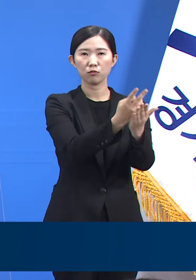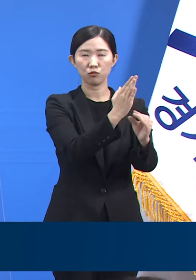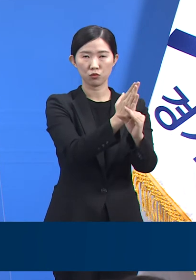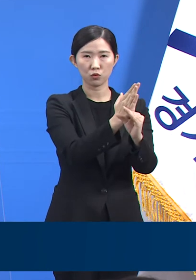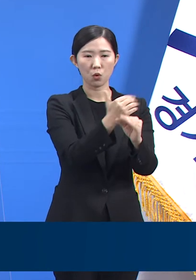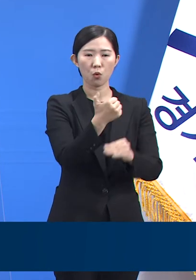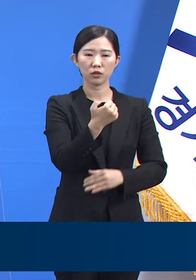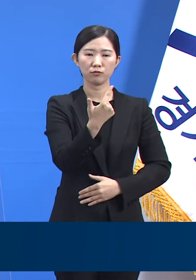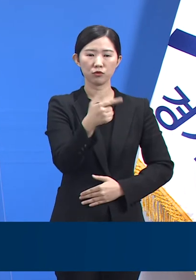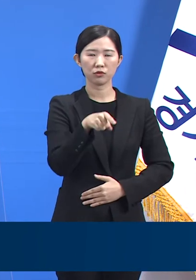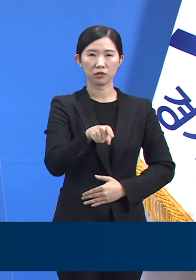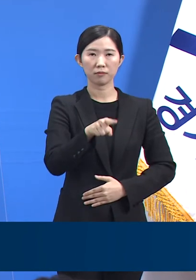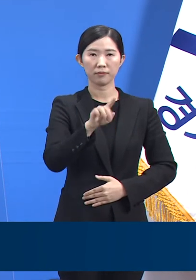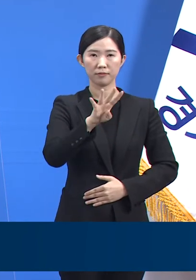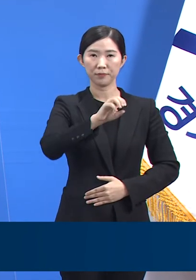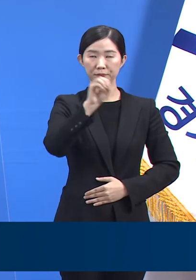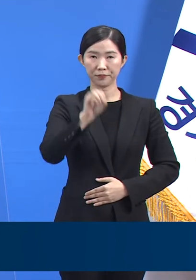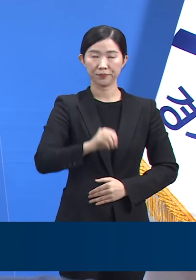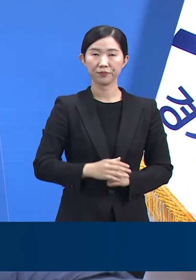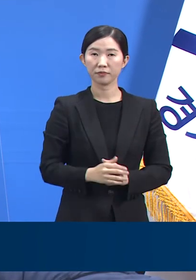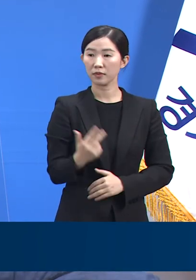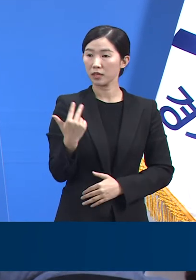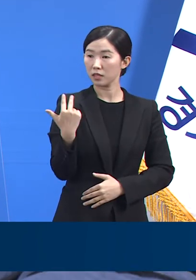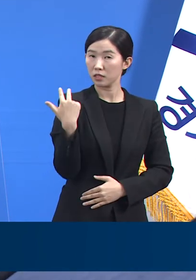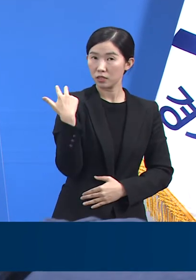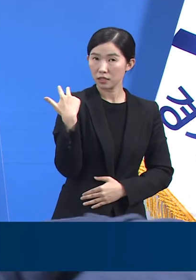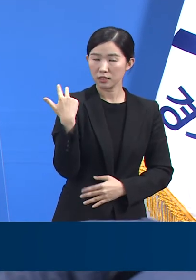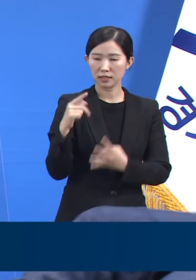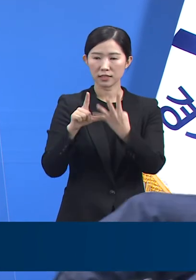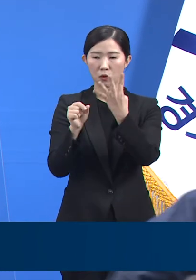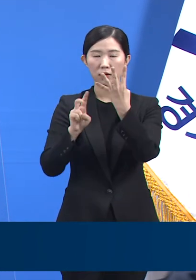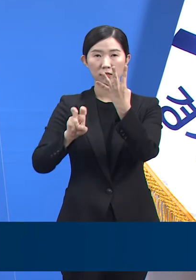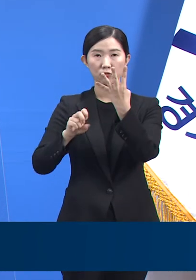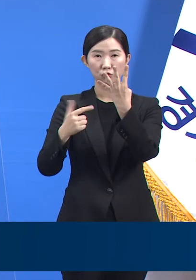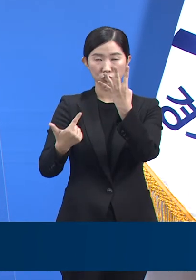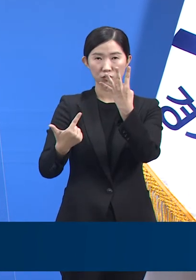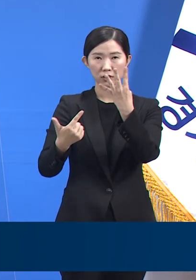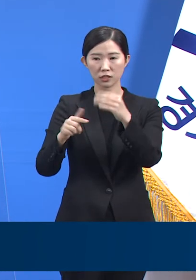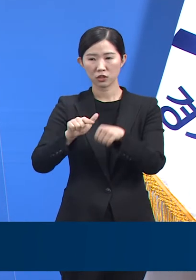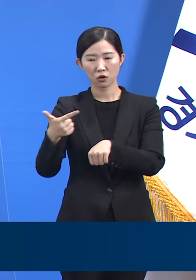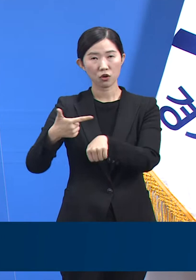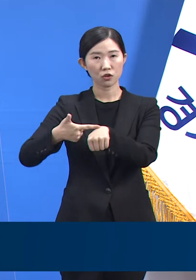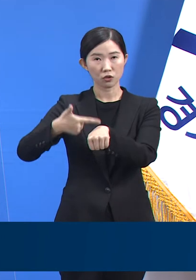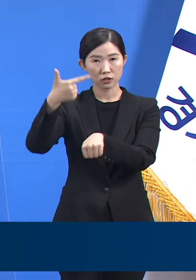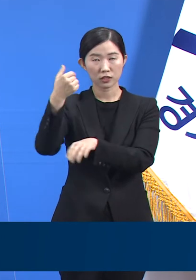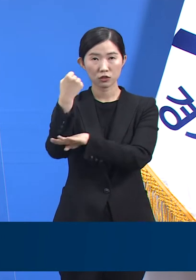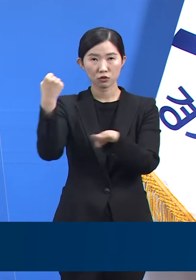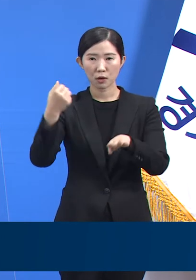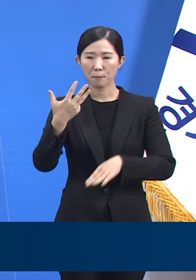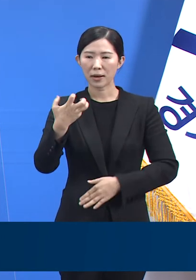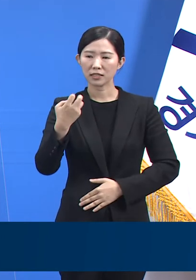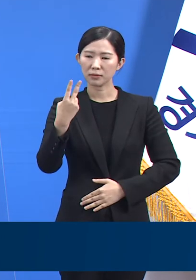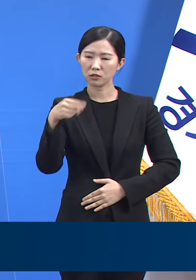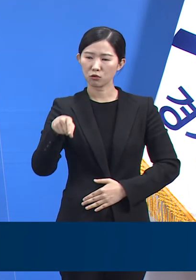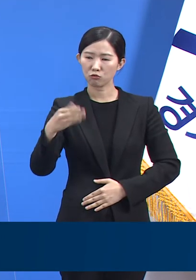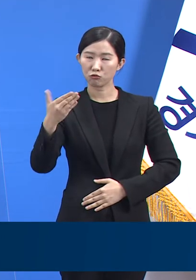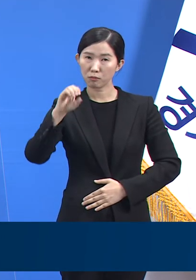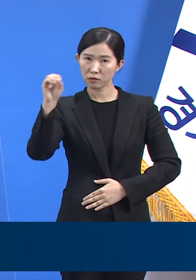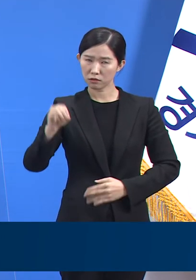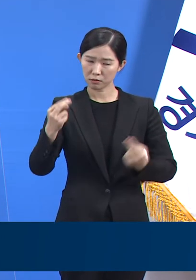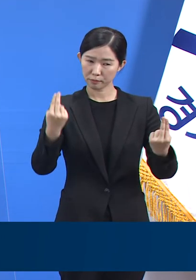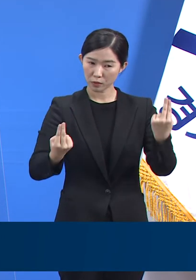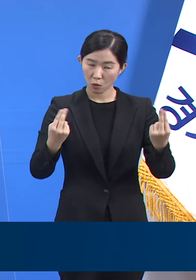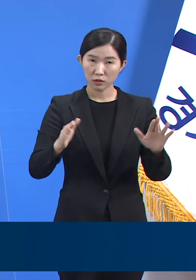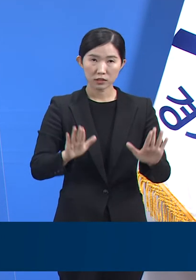%입니다. 일주일 전인 4월 26일 18시 기준 82.9%였던 것과 대비